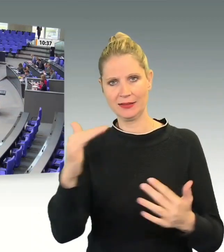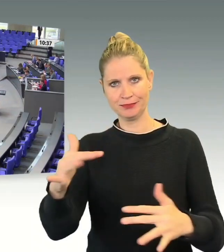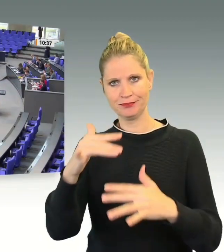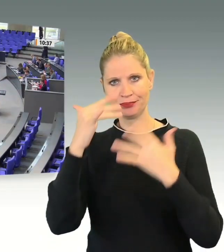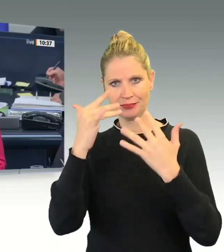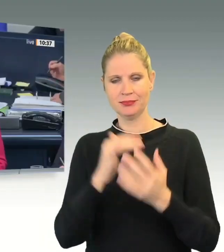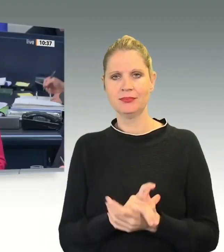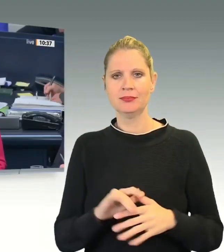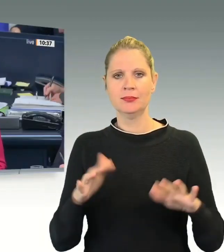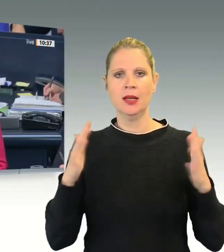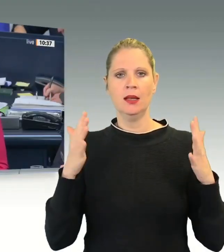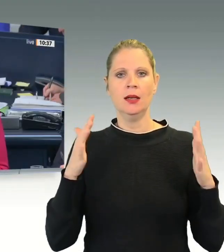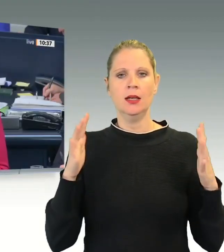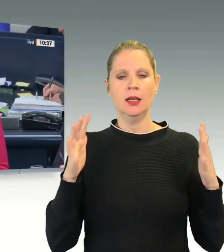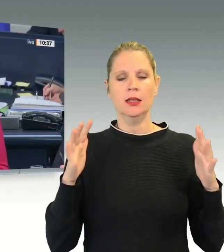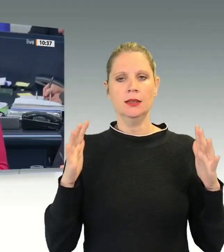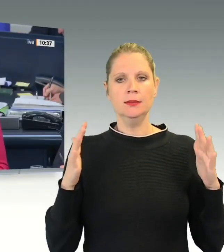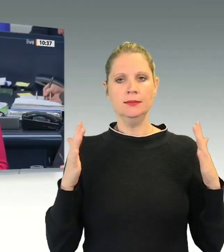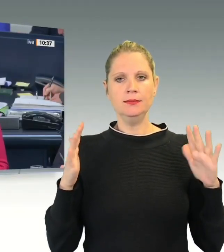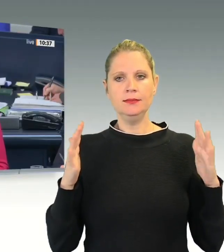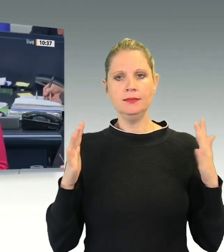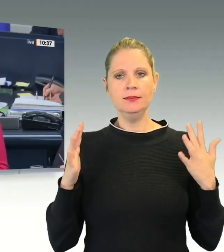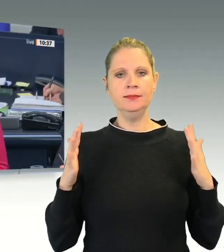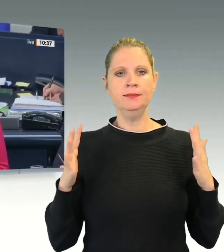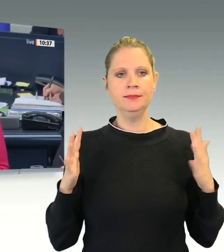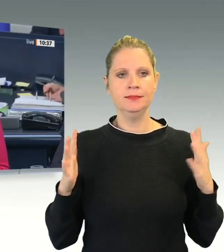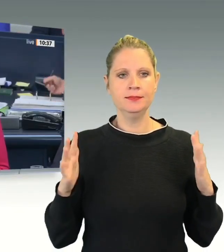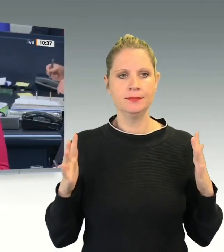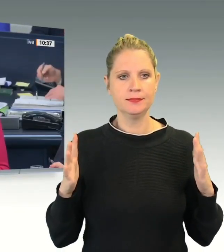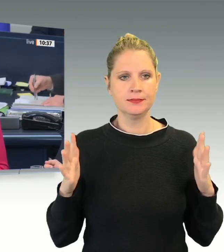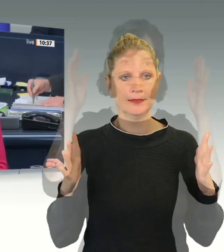Nächste Rednerin für die Fraktion Bündnis 90 Die Grünen, Phyllis Polat.